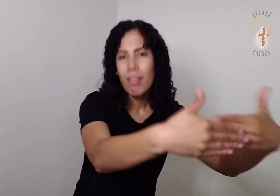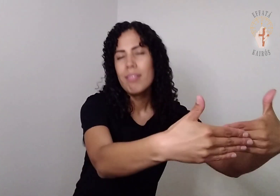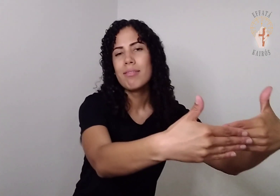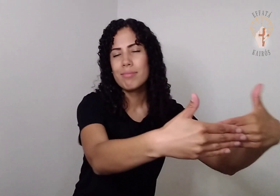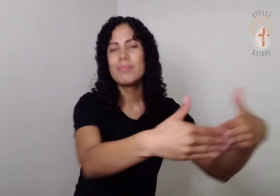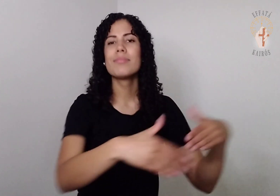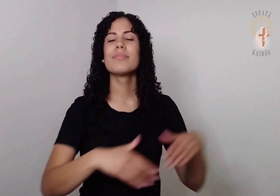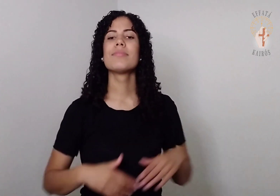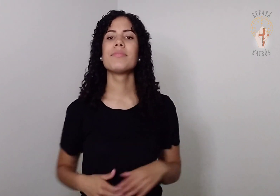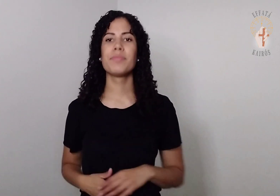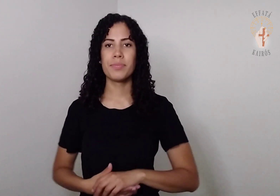permanecer.